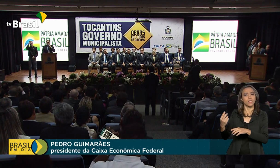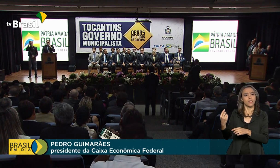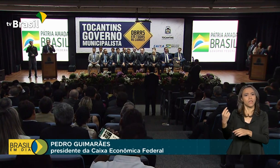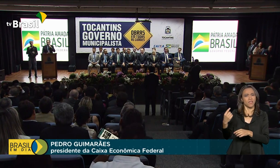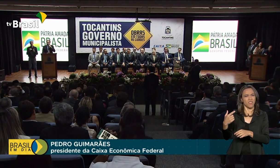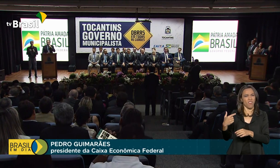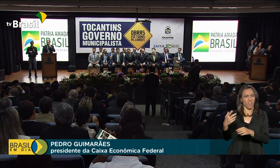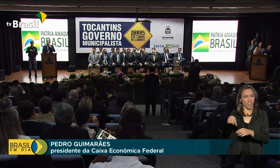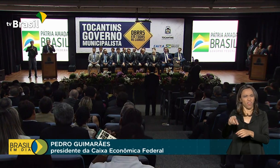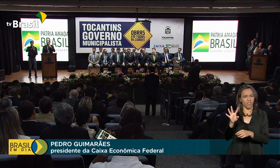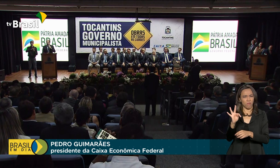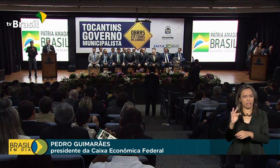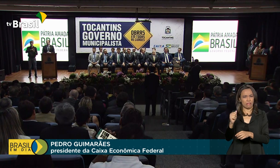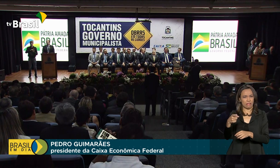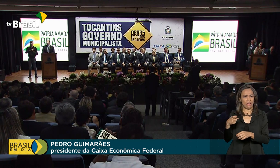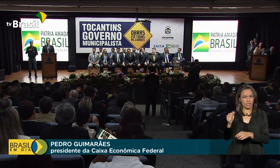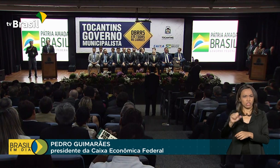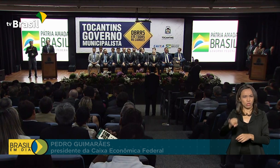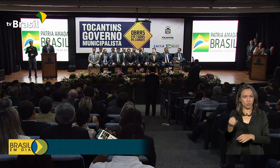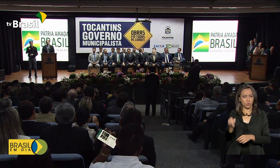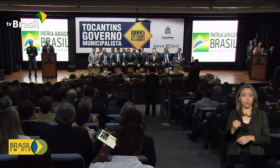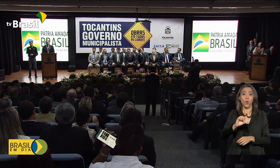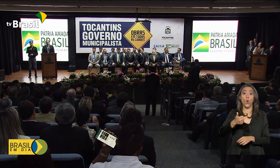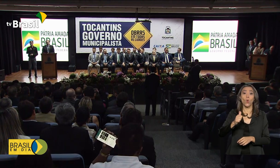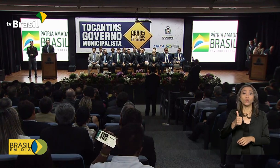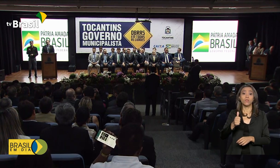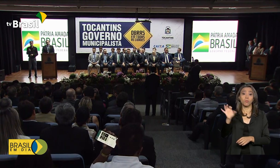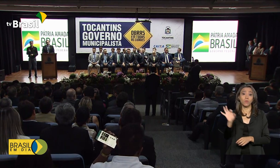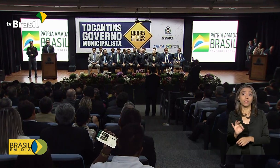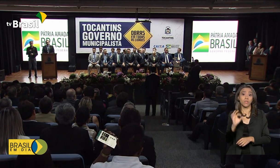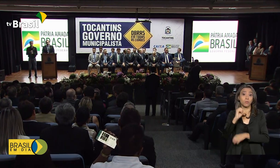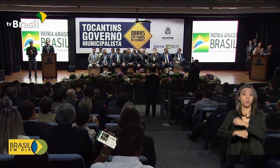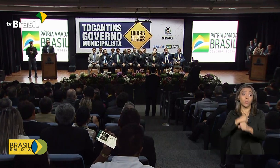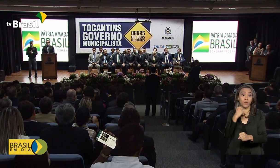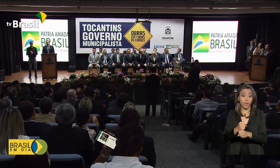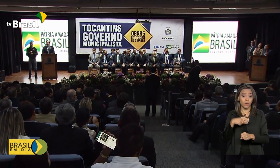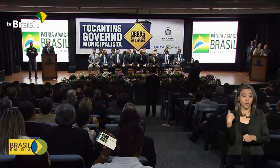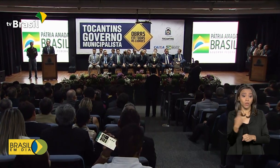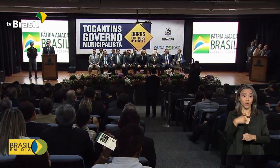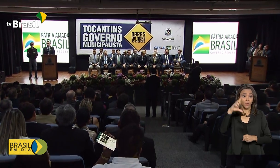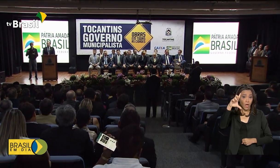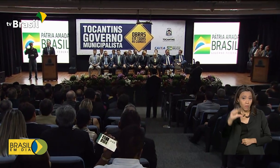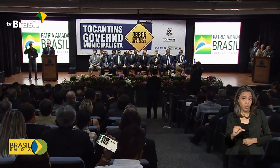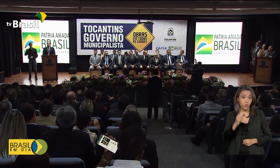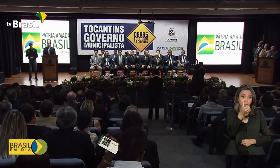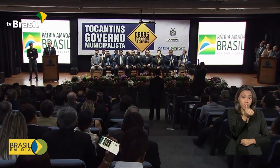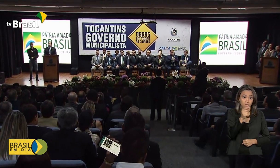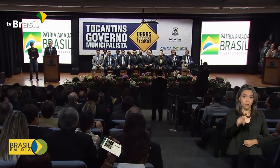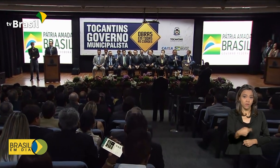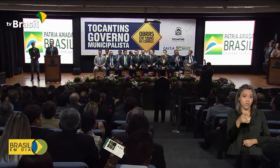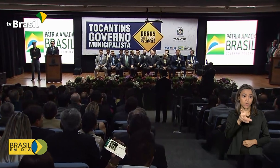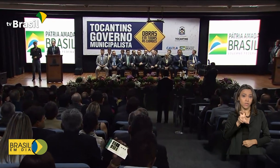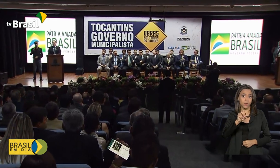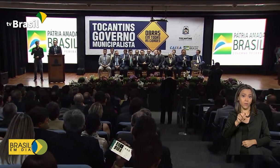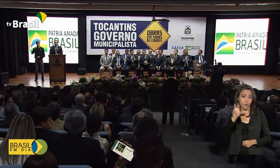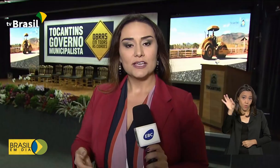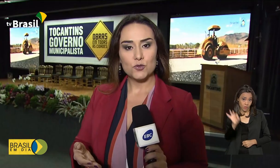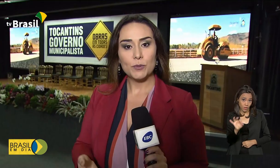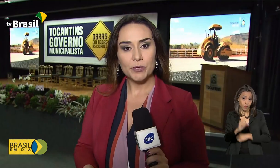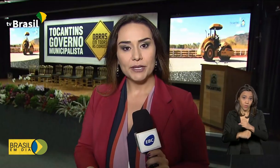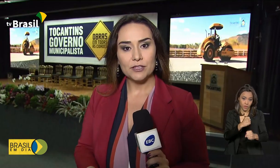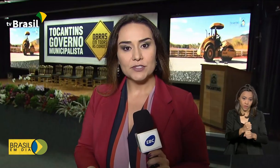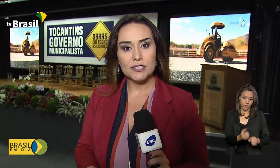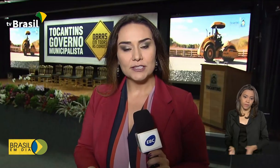a taxa de juros de 11% ao ano e a gente abaixou hoje para 6,50% ao ano.